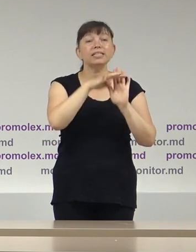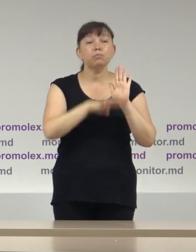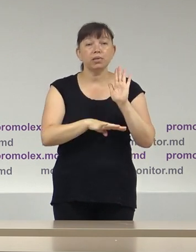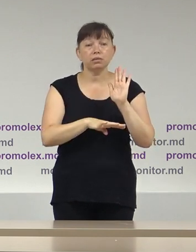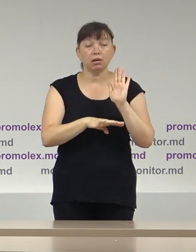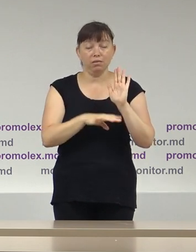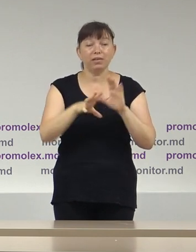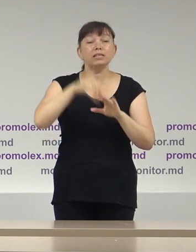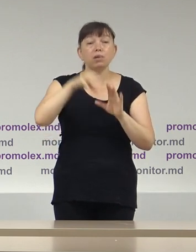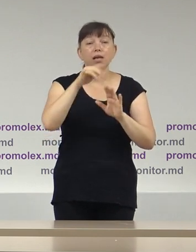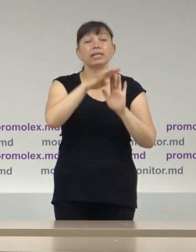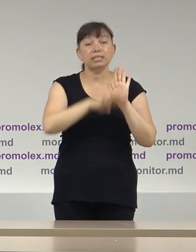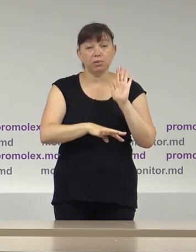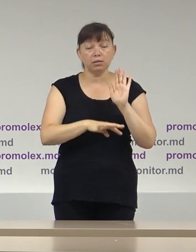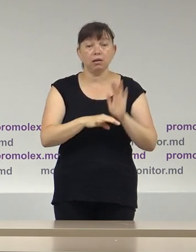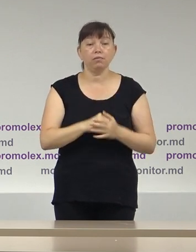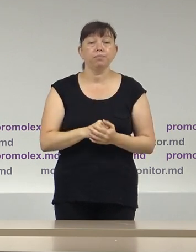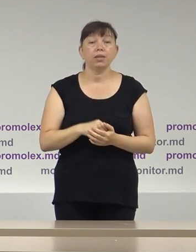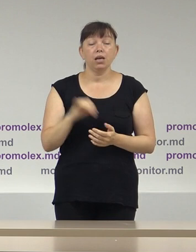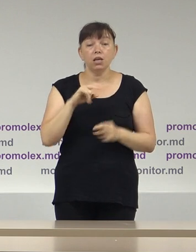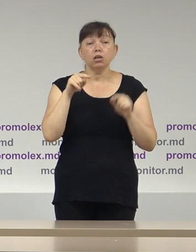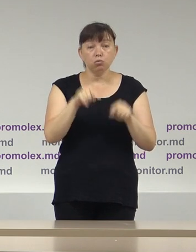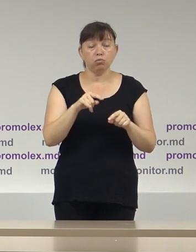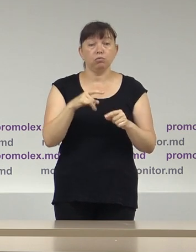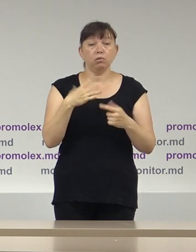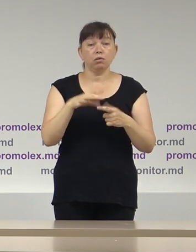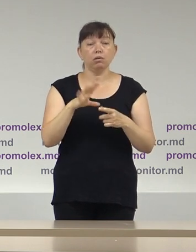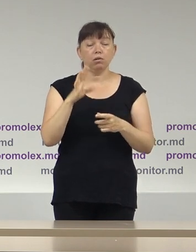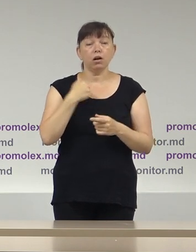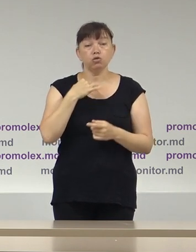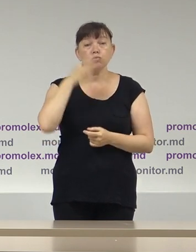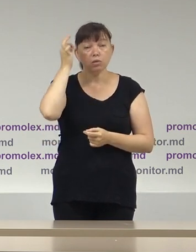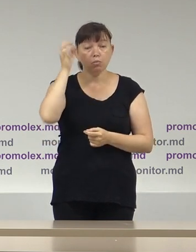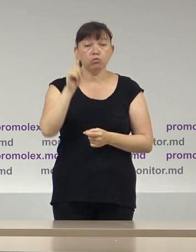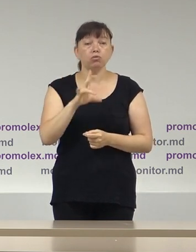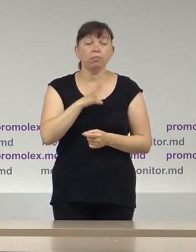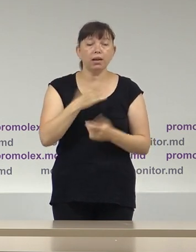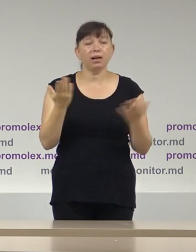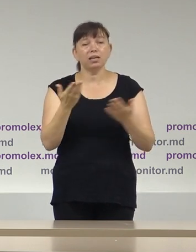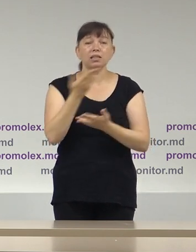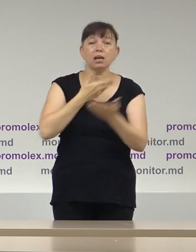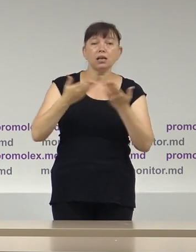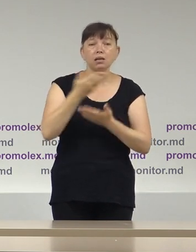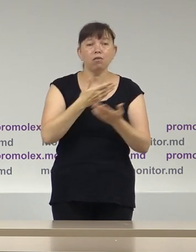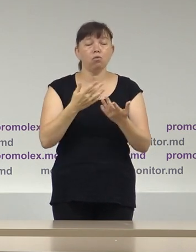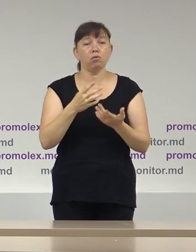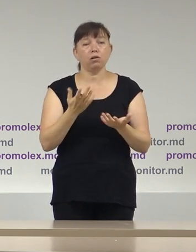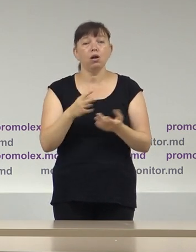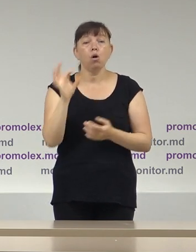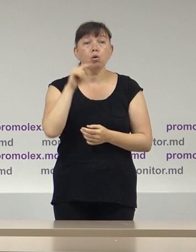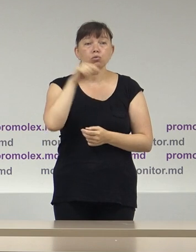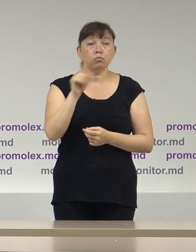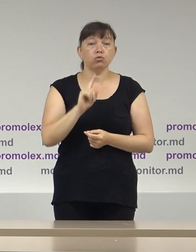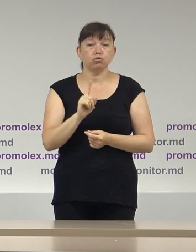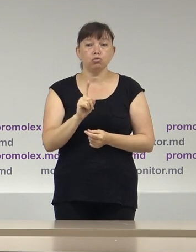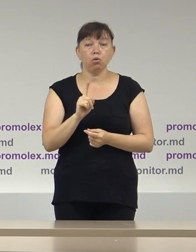electorale și aici, în spațiu public, voi aminti că au fost anumite discuții despre faptul